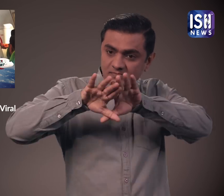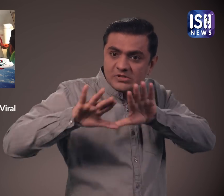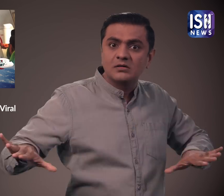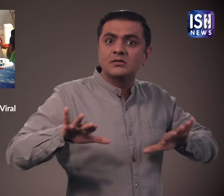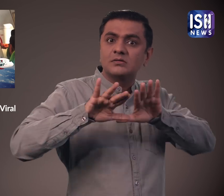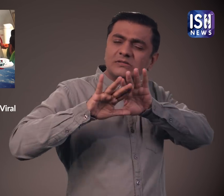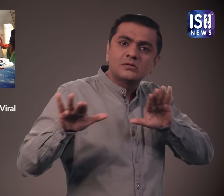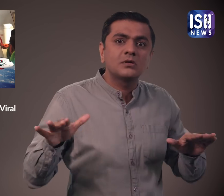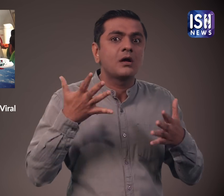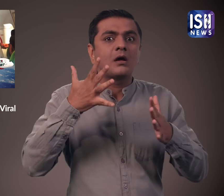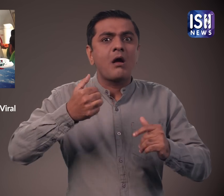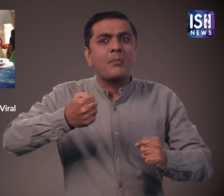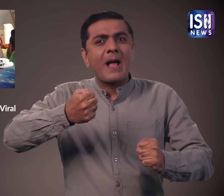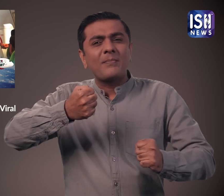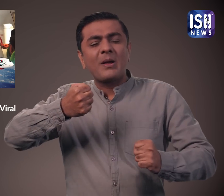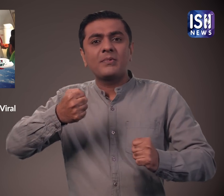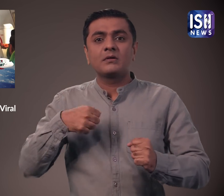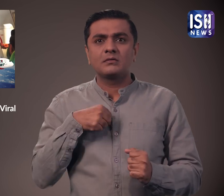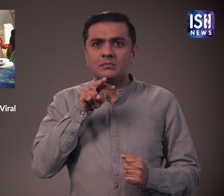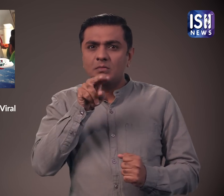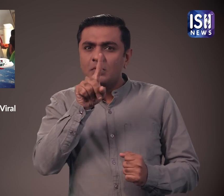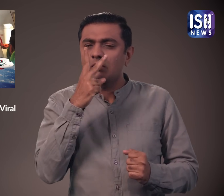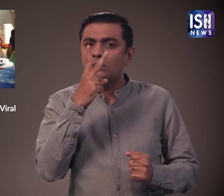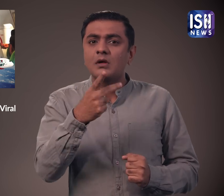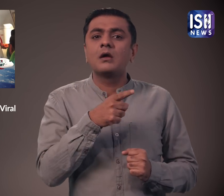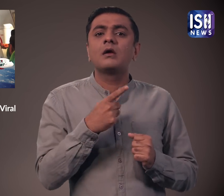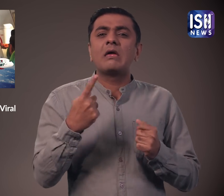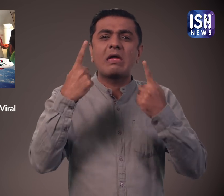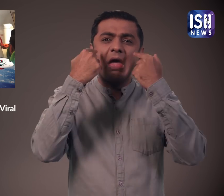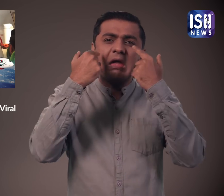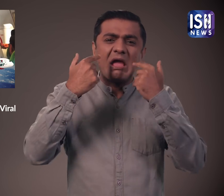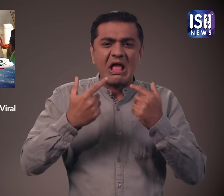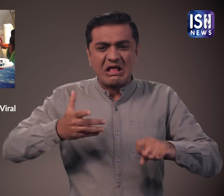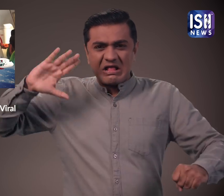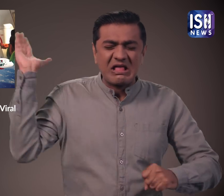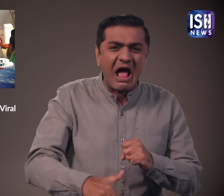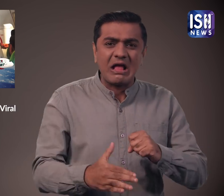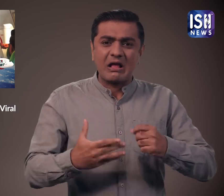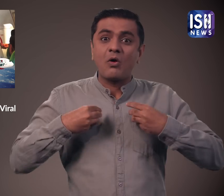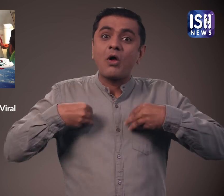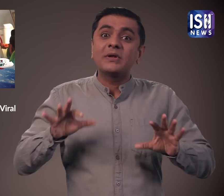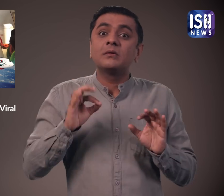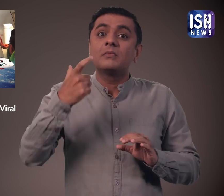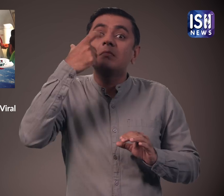ने उन्हें छुडाने की कोशिश की बिना शर्ट वाला यात्री मारपीट करते हुए रोता हुआ भी दिखाई दिया